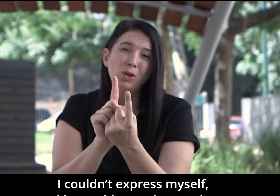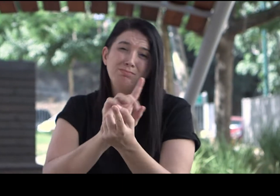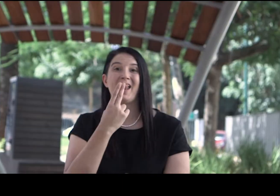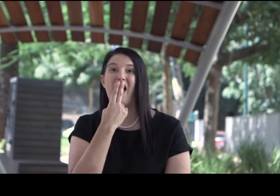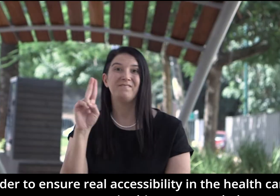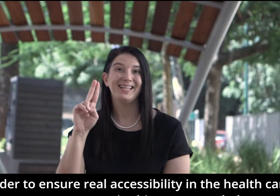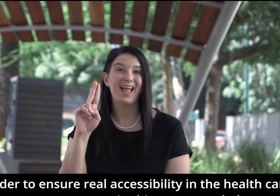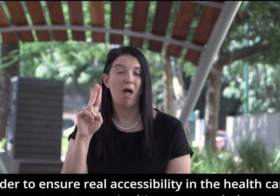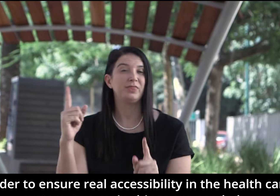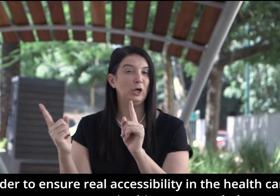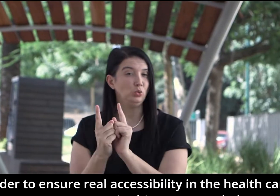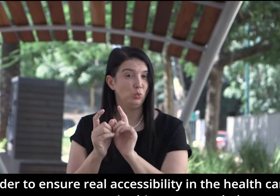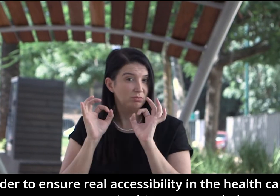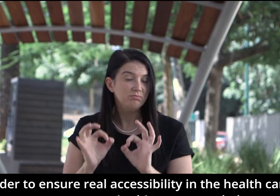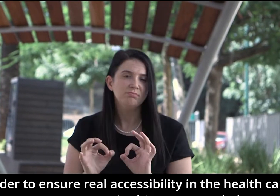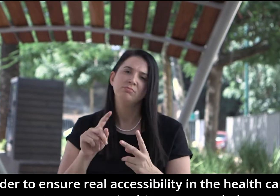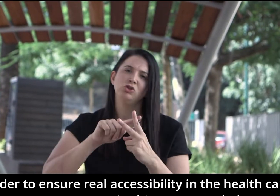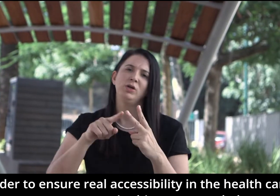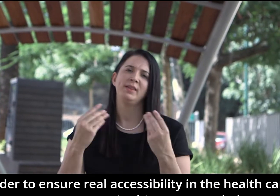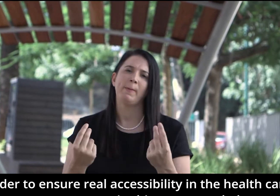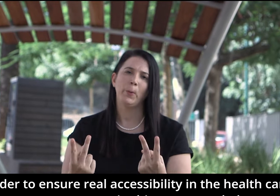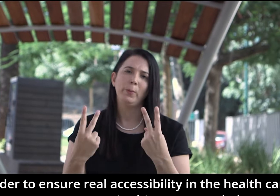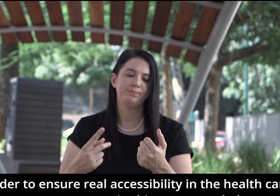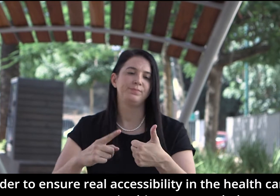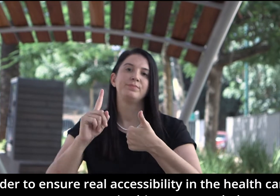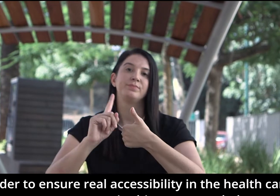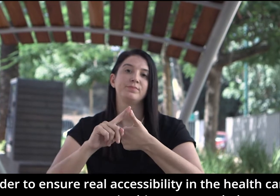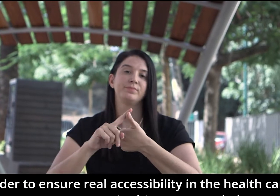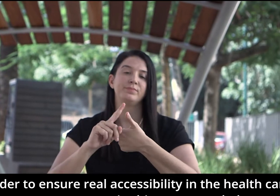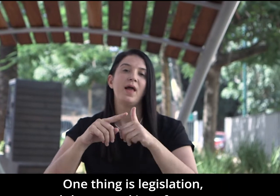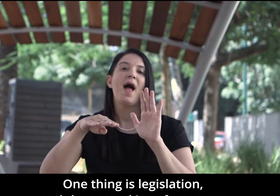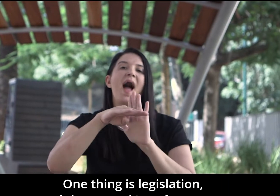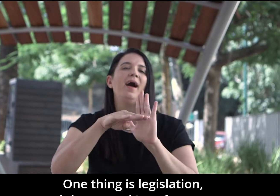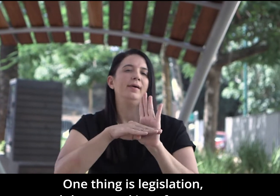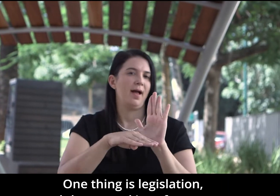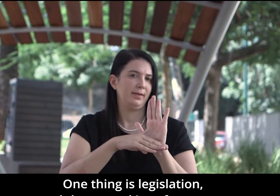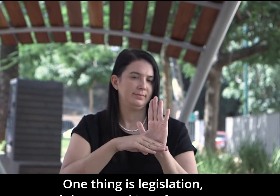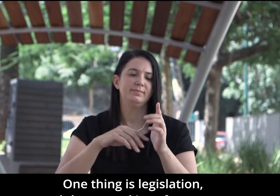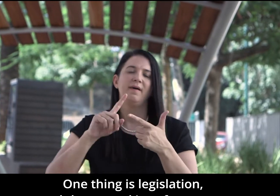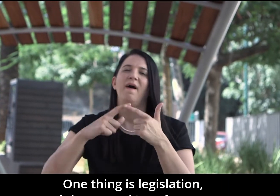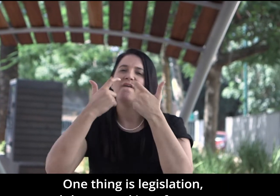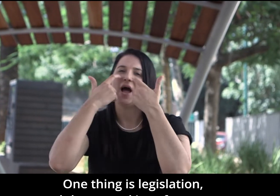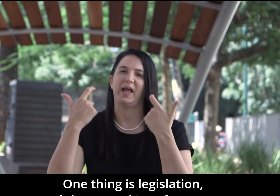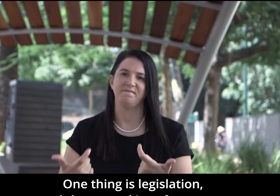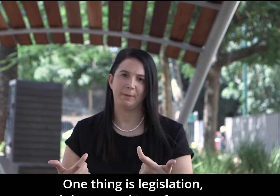בשביל להבטיח נגישות אמיתית במערכת הבריאות צריך שני דברים עיקריים דבר אחד זה חקיקה ואכיפה